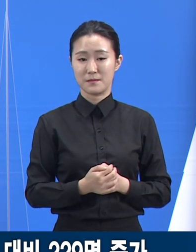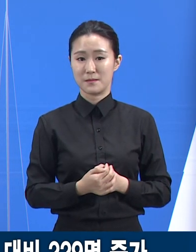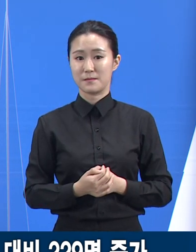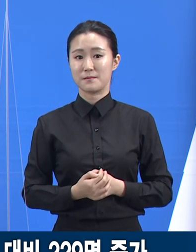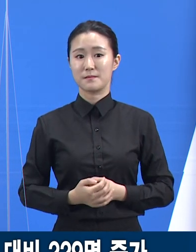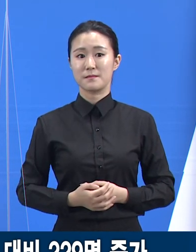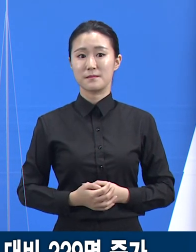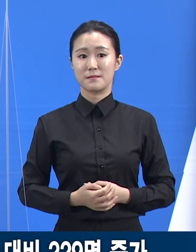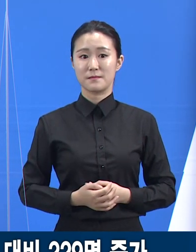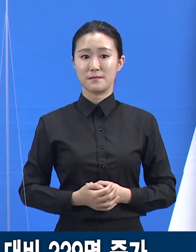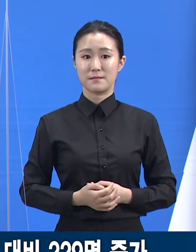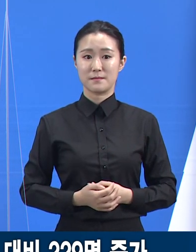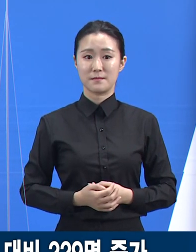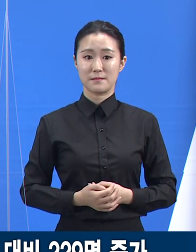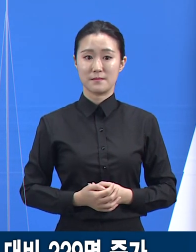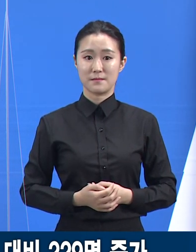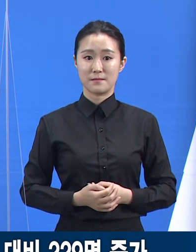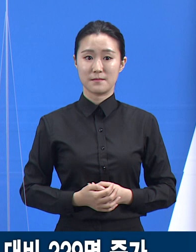감소했습니다.